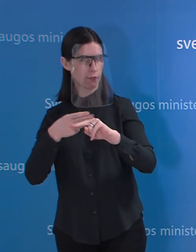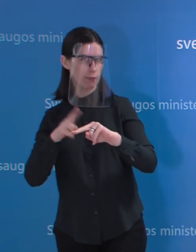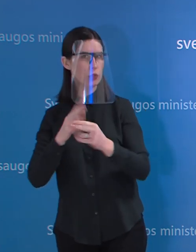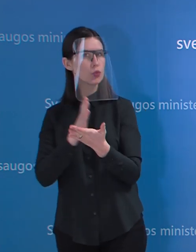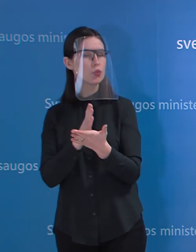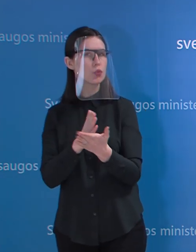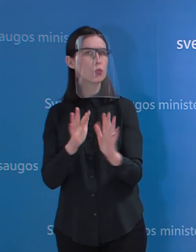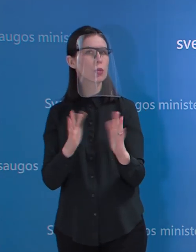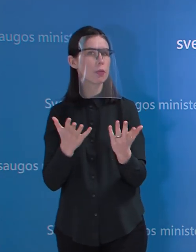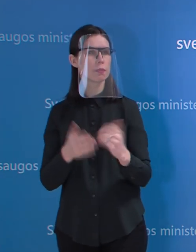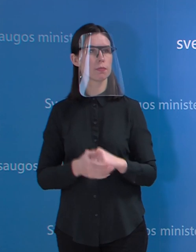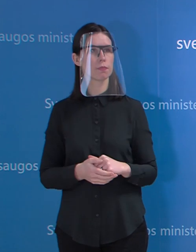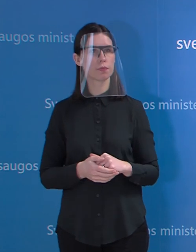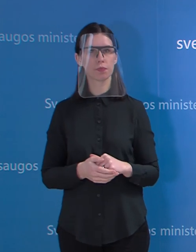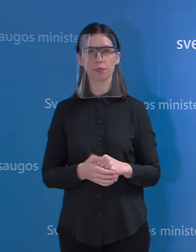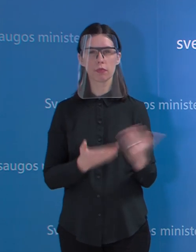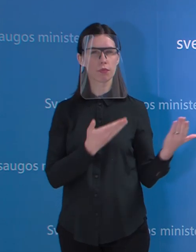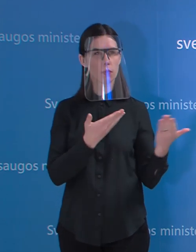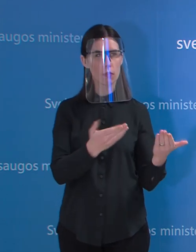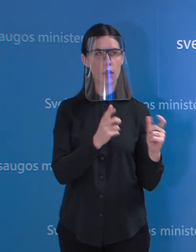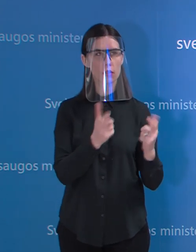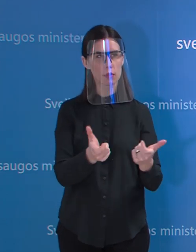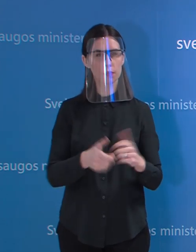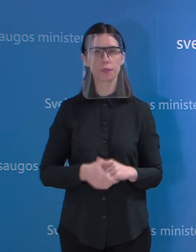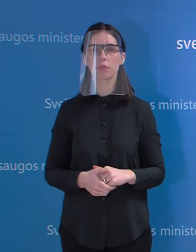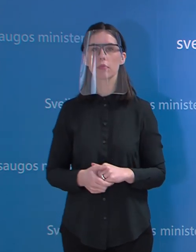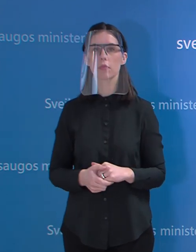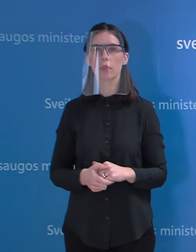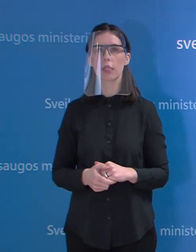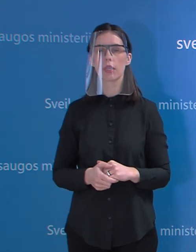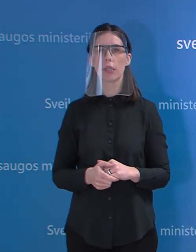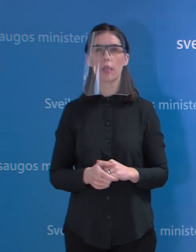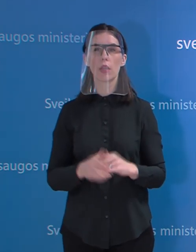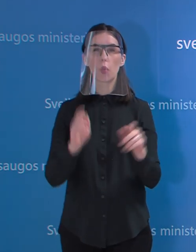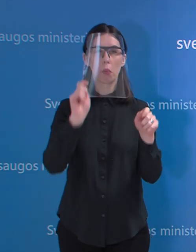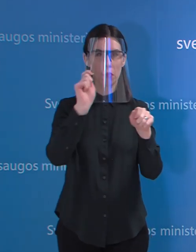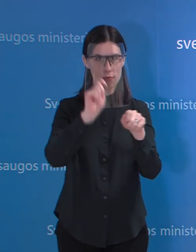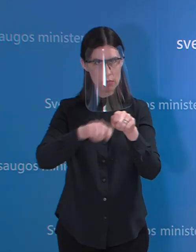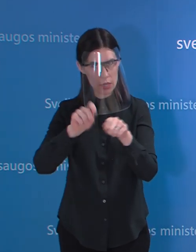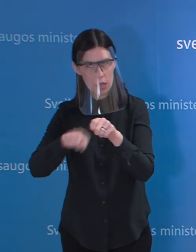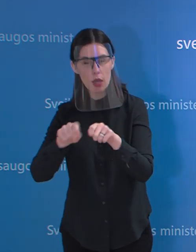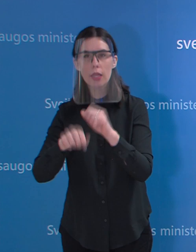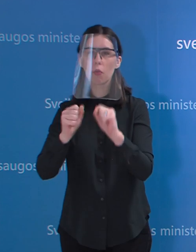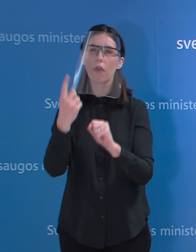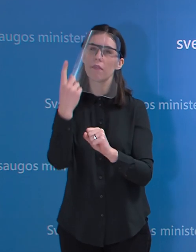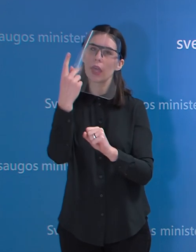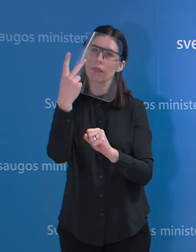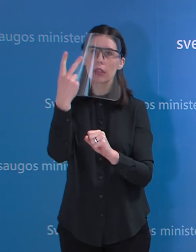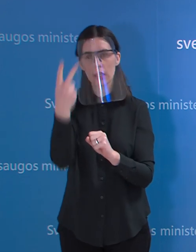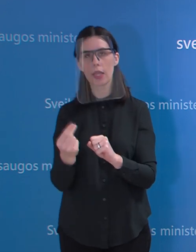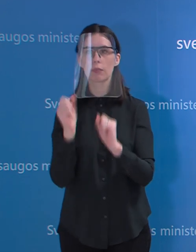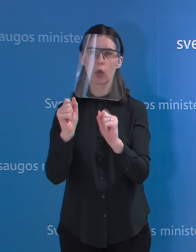aš esu minėjęs nekartą, kad mėginiai gali būti saugojami tam tikrą laiką, tai yra kelios dienos ir žinovo, kad